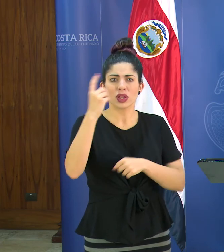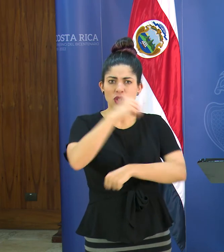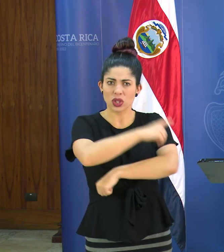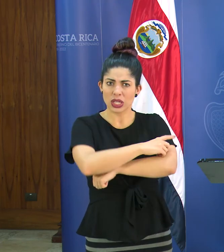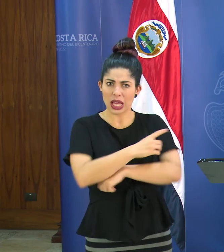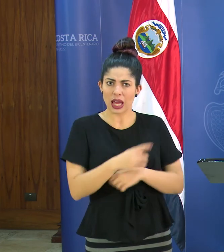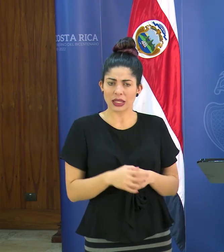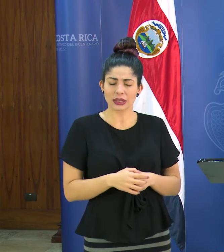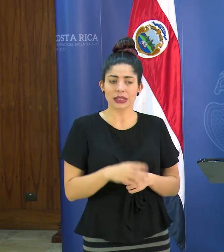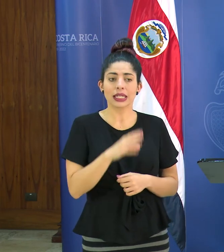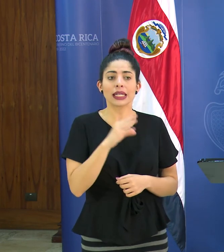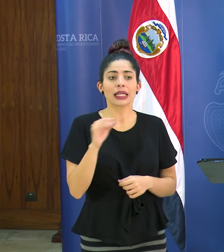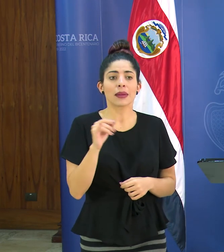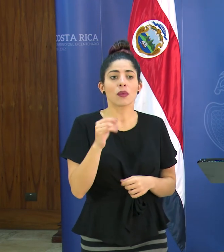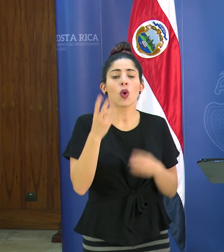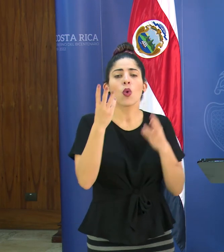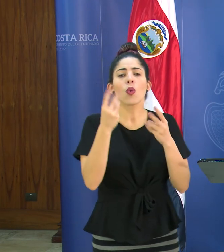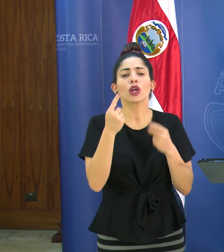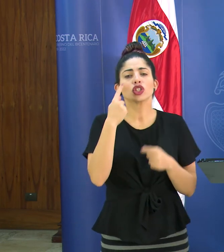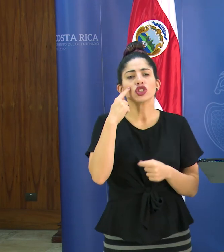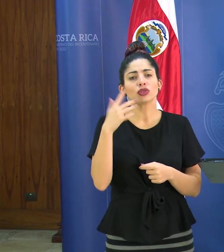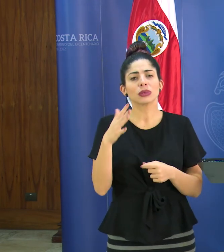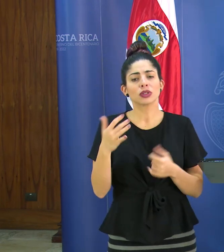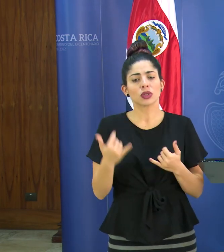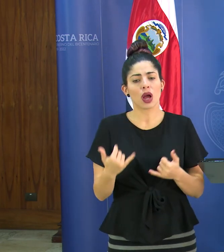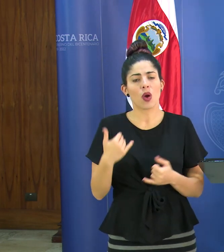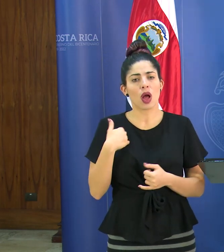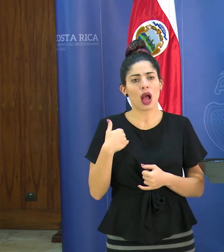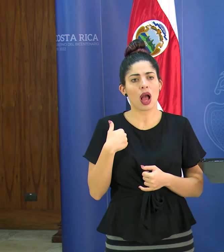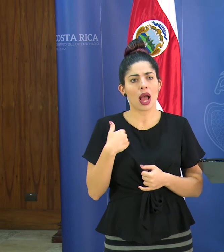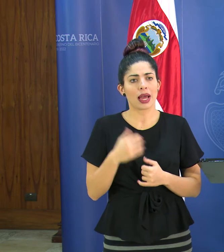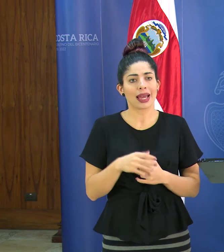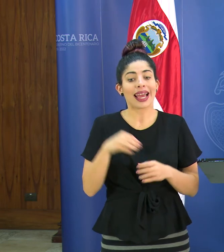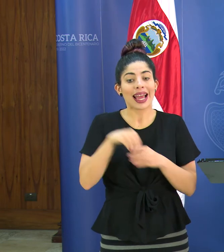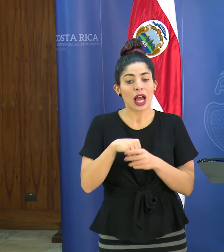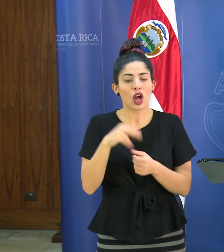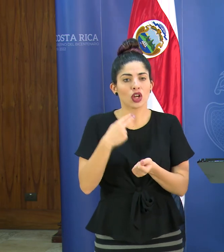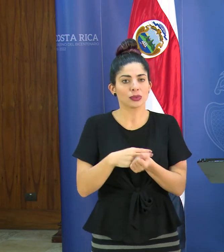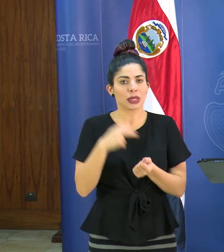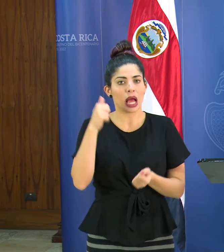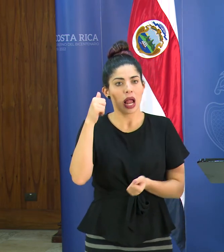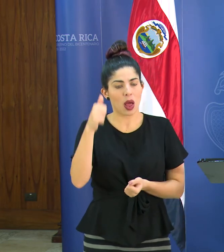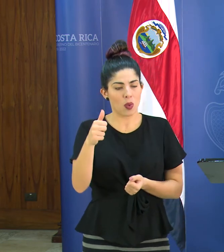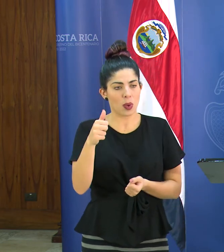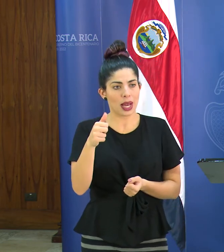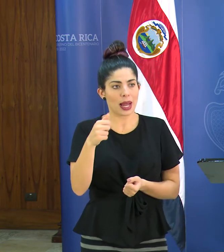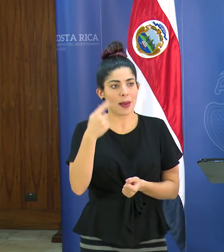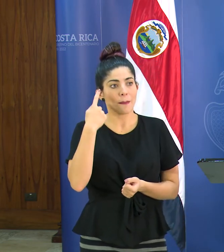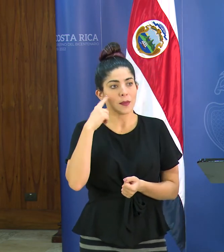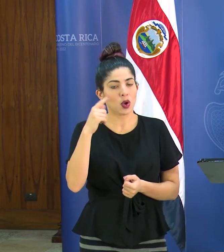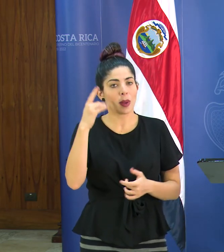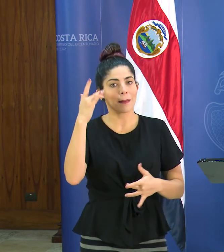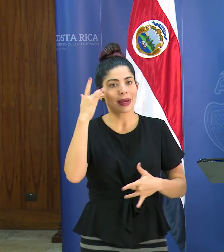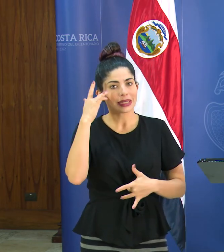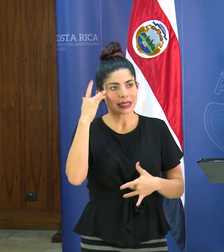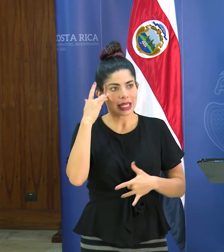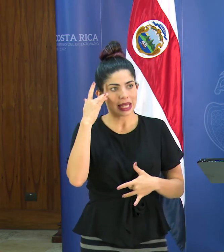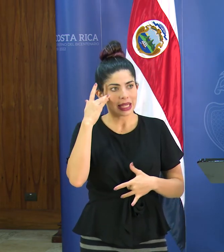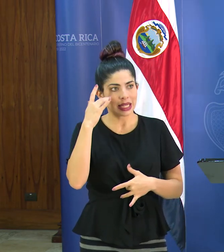días y cuántos casos sospechosos se están manejando específicamente en el hospital de Alajuela de pacientes y